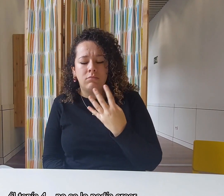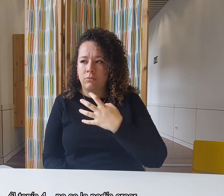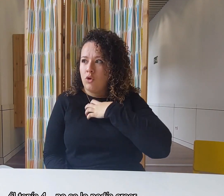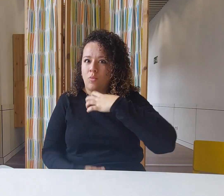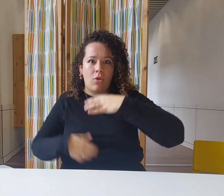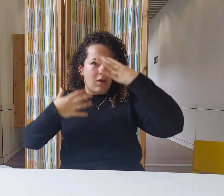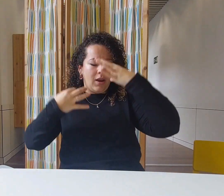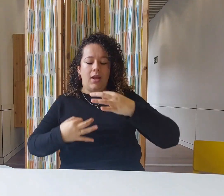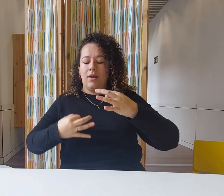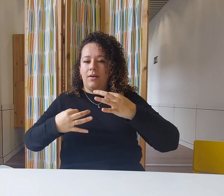creer.